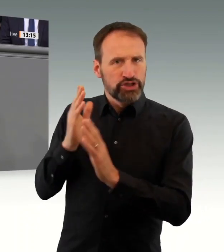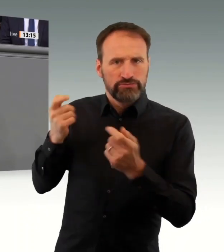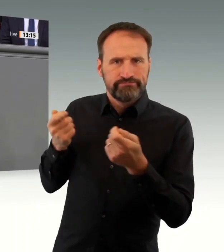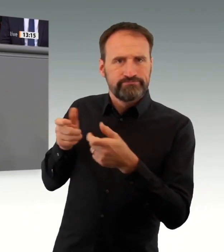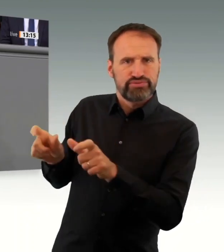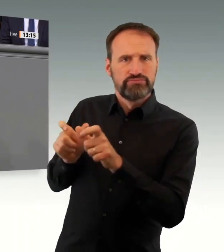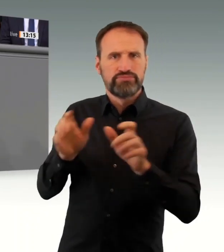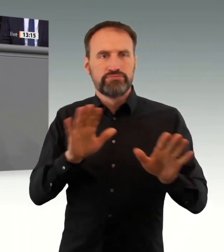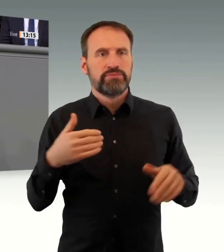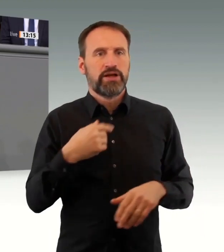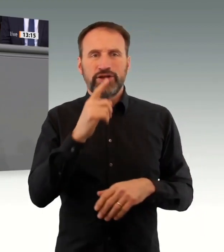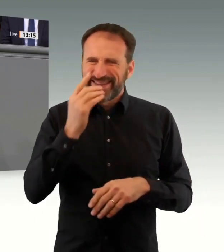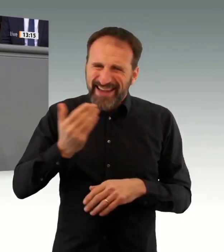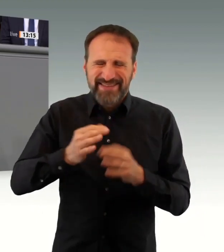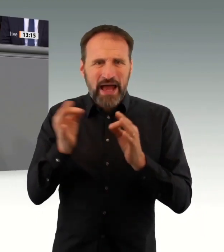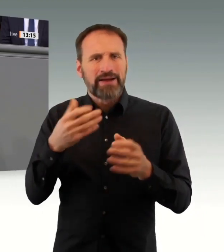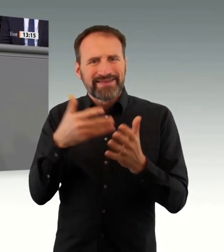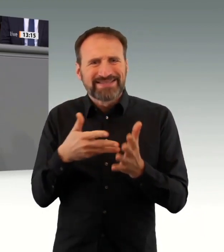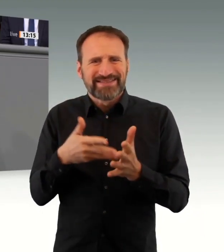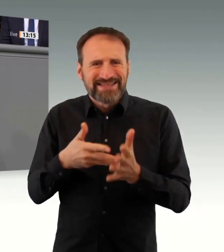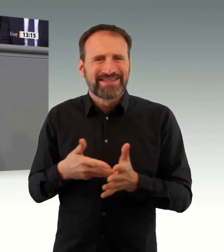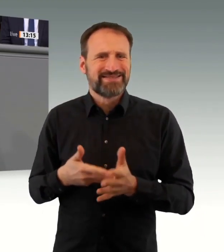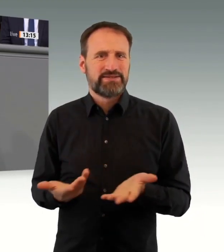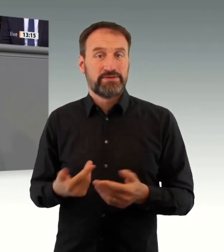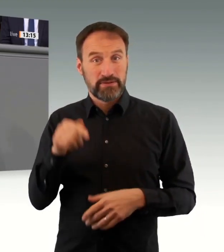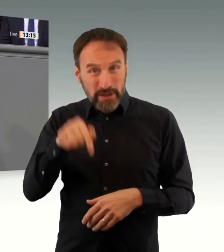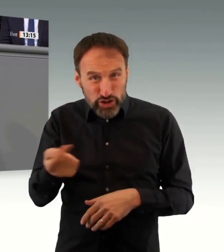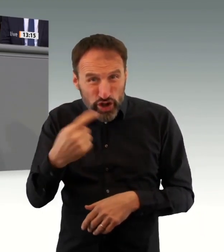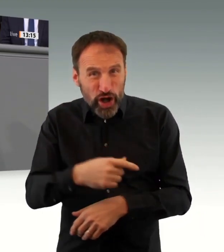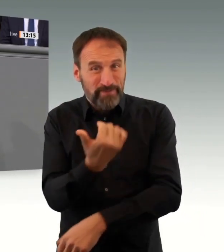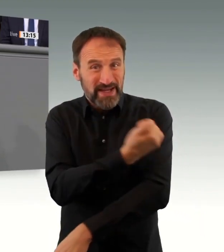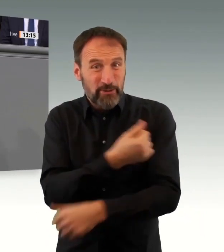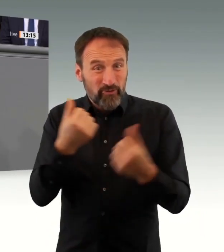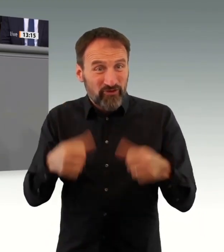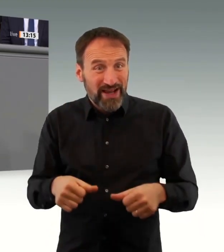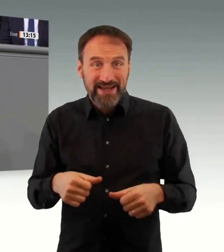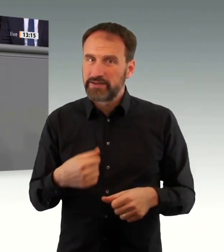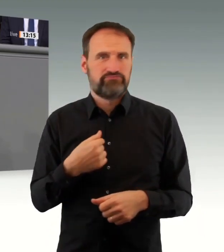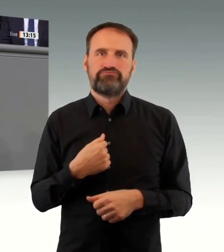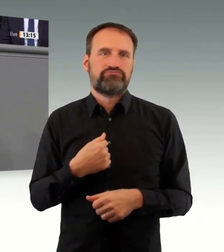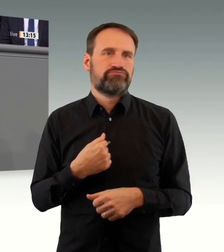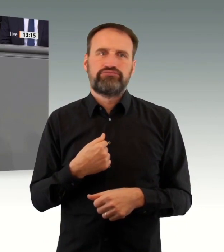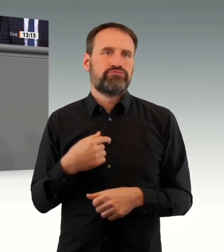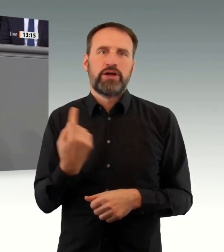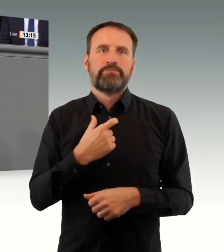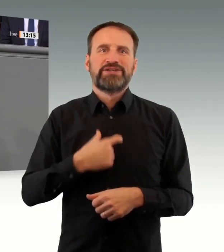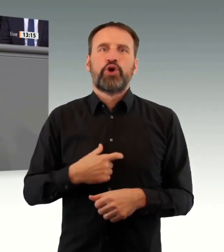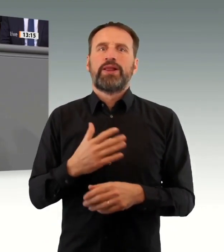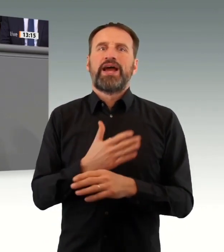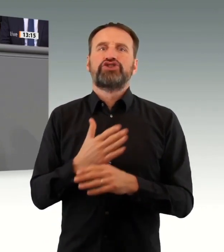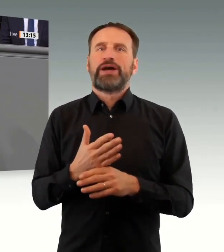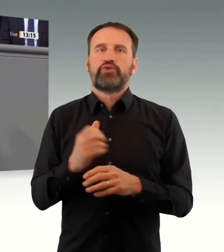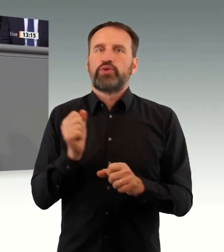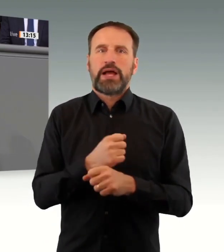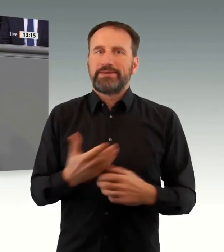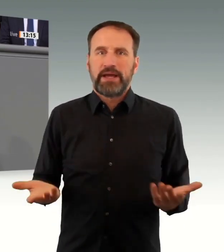haben. Als Sie Millionen Fremde ins Land holten und diese mit einem Bleiberecht versahen, haben Sie sich auf die Menschenwürde berufen. Wenn